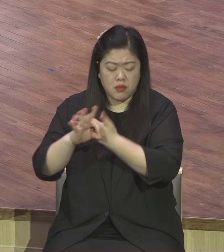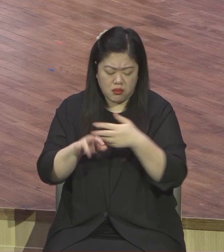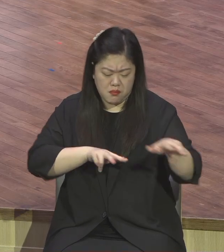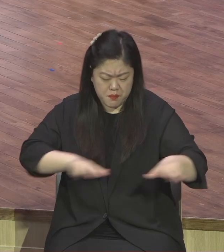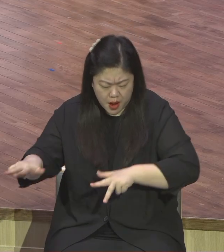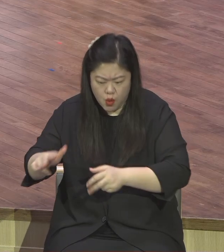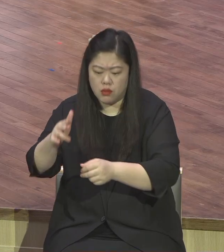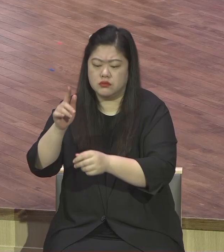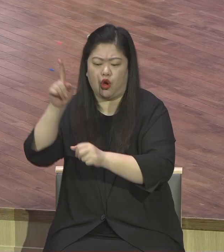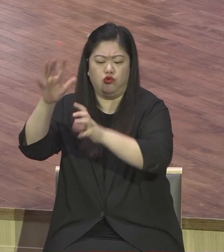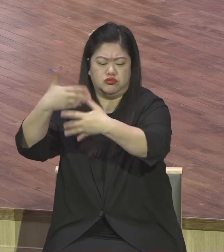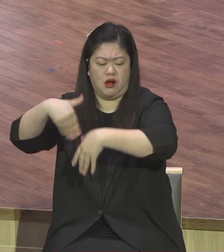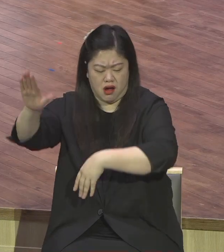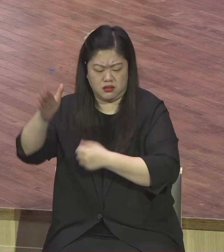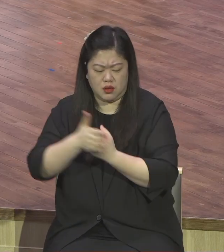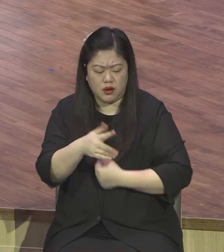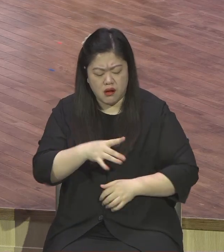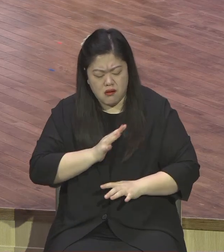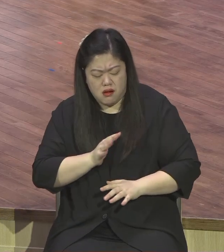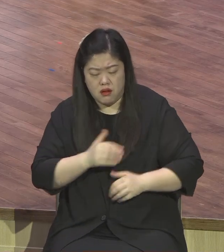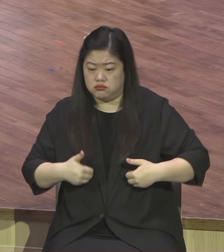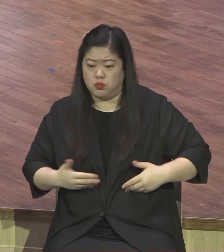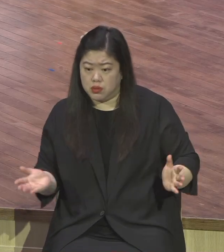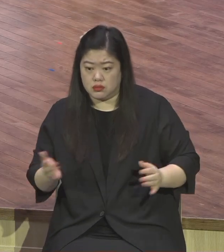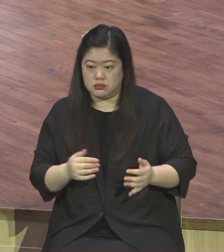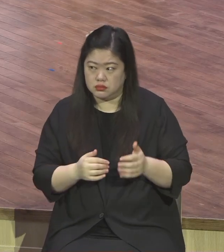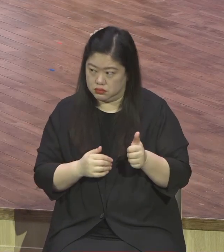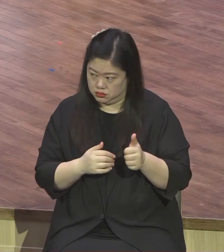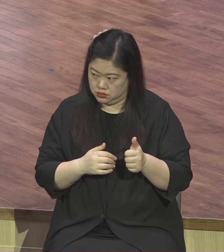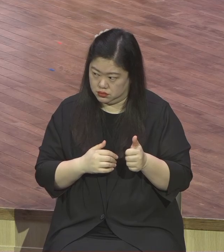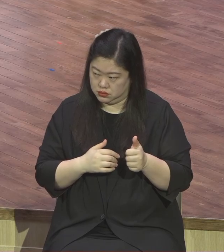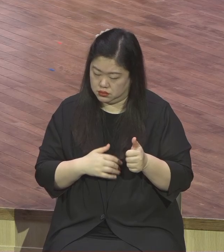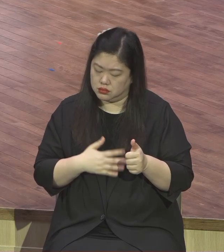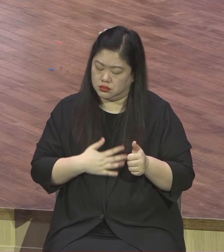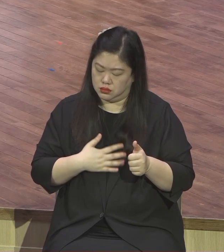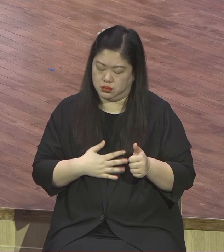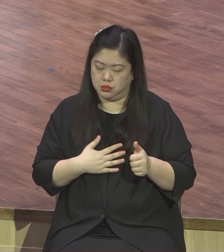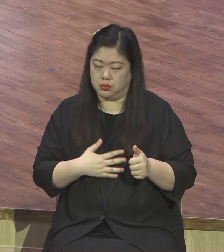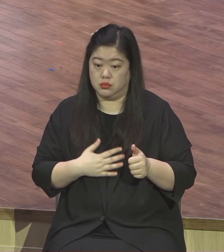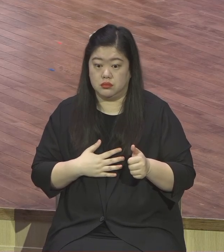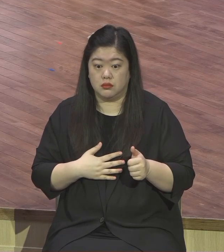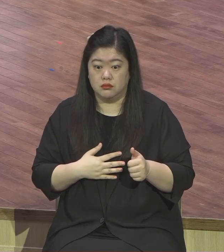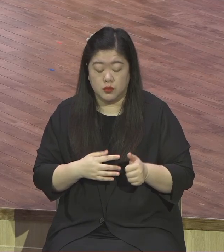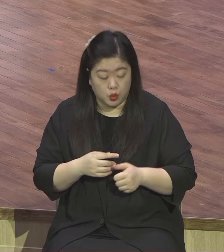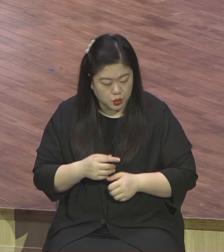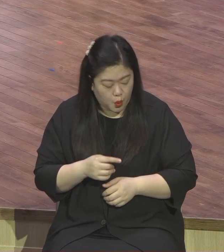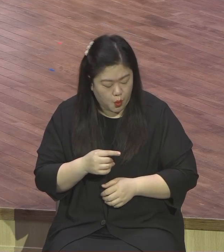사는 사람과 아닌 사람과는 천국과 지옥 차이다. 가치관이 틀려요. 그래서